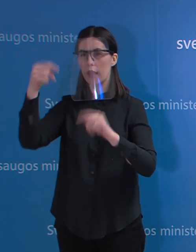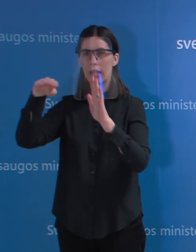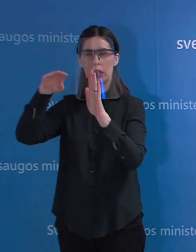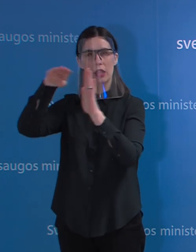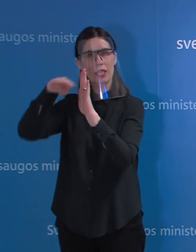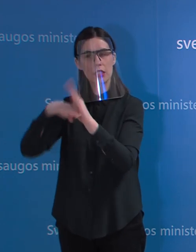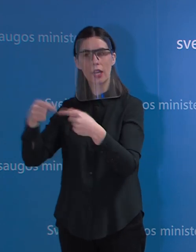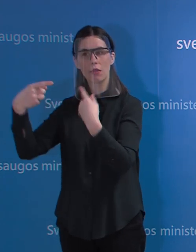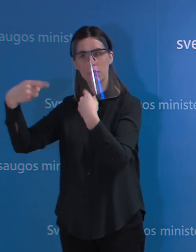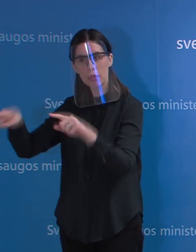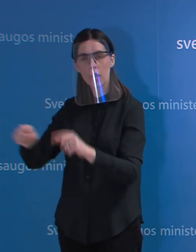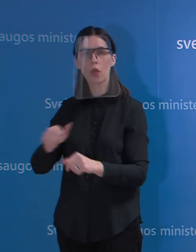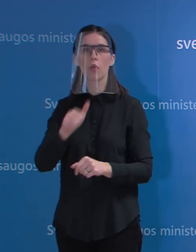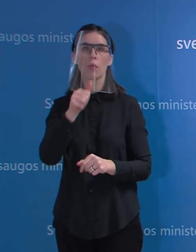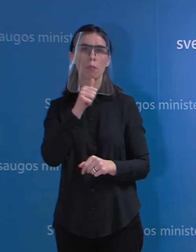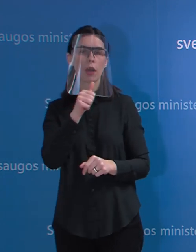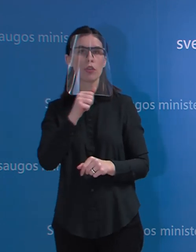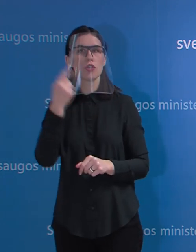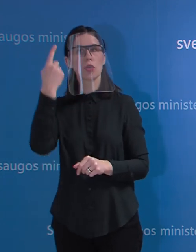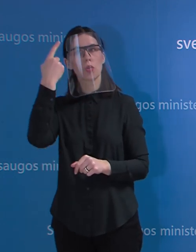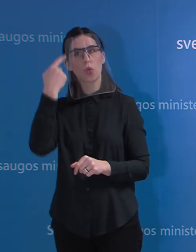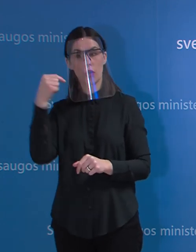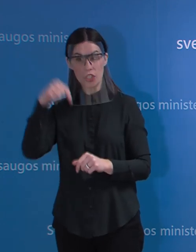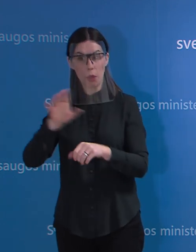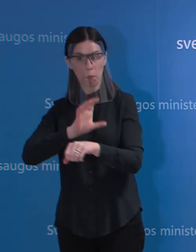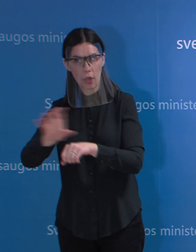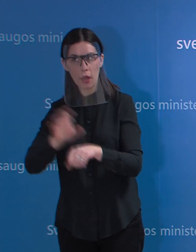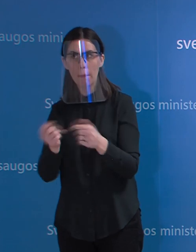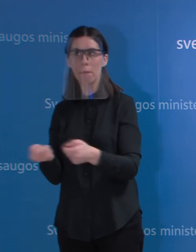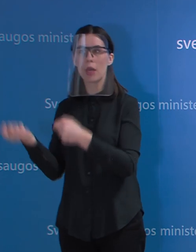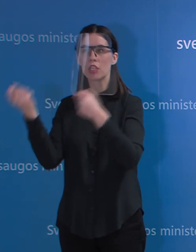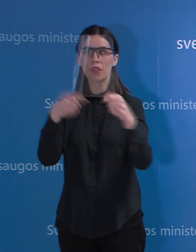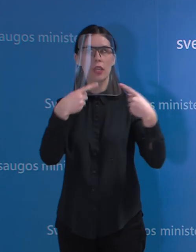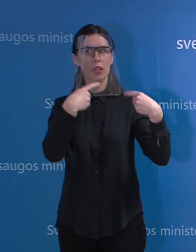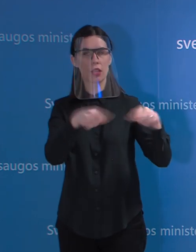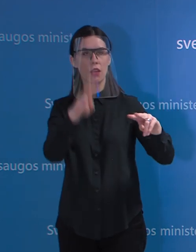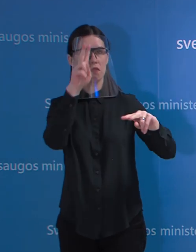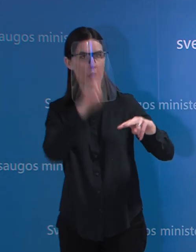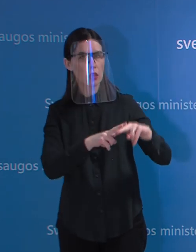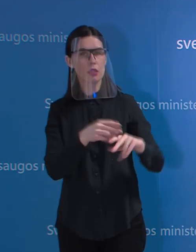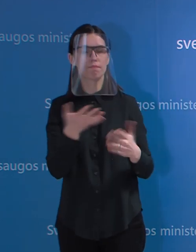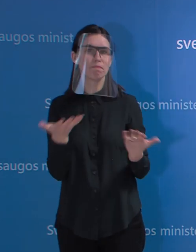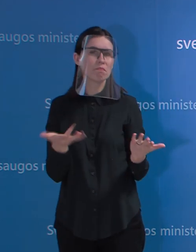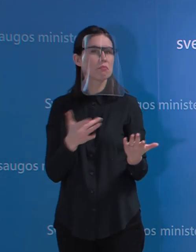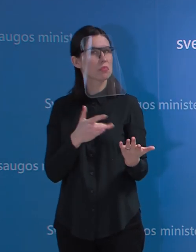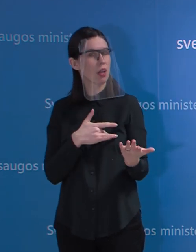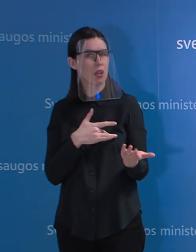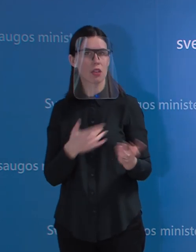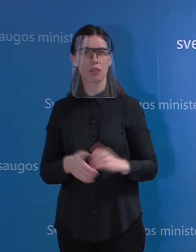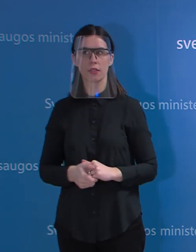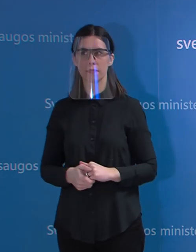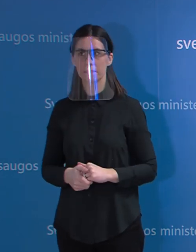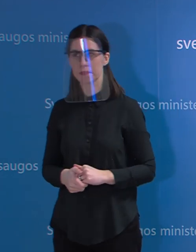jeigu tos skyščius yra planuojama kažkur gaminti išvežimui, tai jau galioja visiškai kitos tvarkos. Tai matyti, su tuo gali būti susijęs šitie sprendimai.